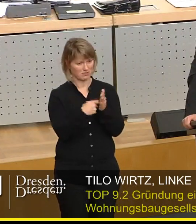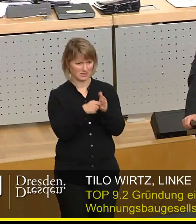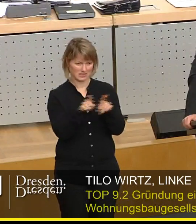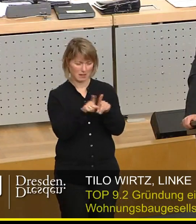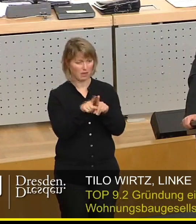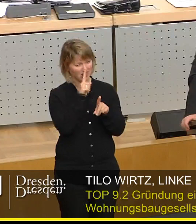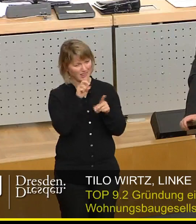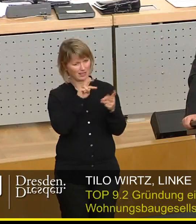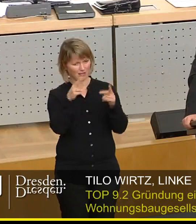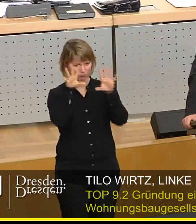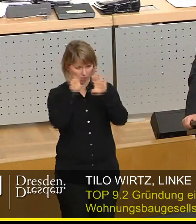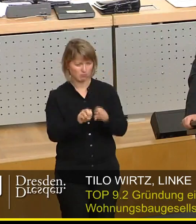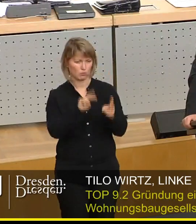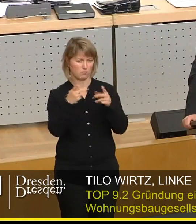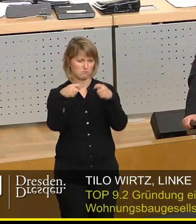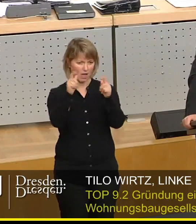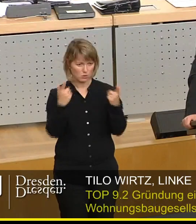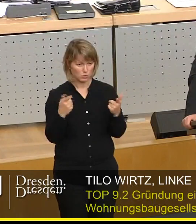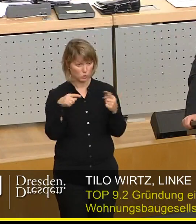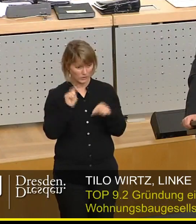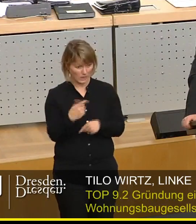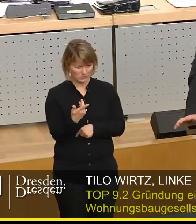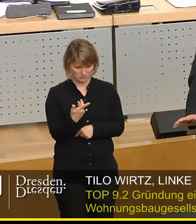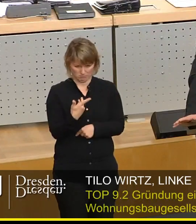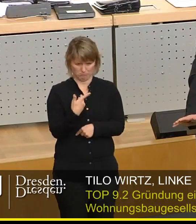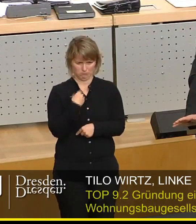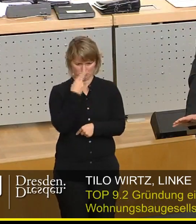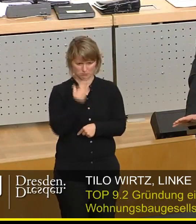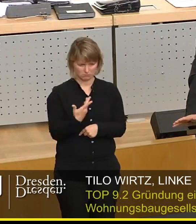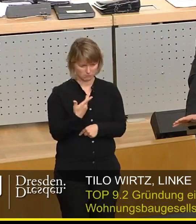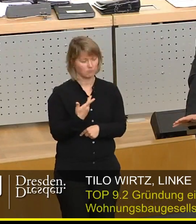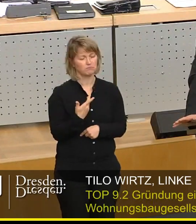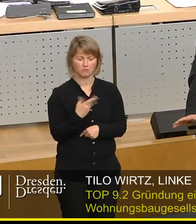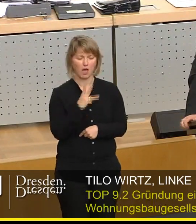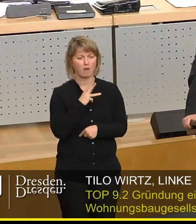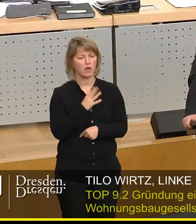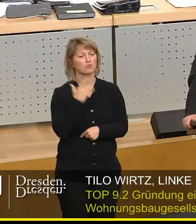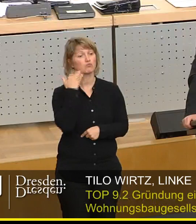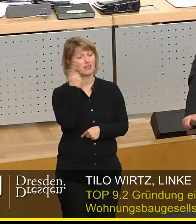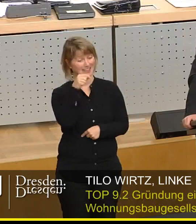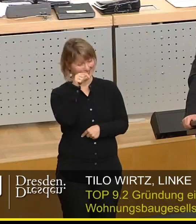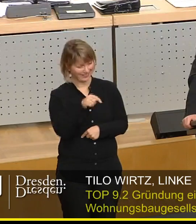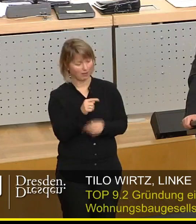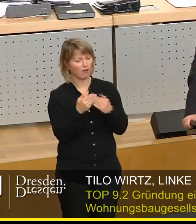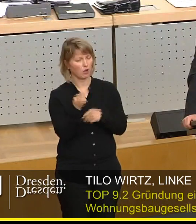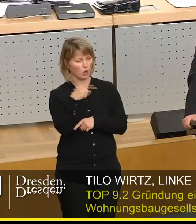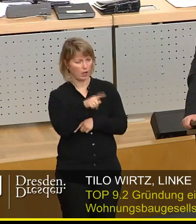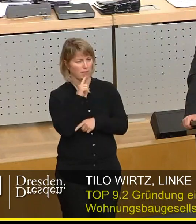dieser komplexe Umbau und diese Millionen fallen uns dann gerade auf die Füße. Aber das wird noch später am Abend hier zu verhandeln sein.